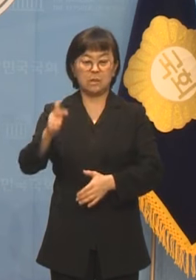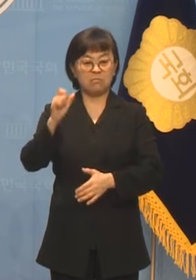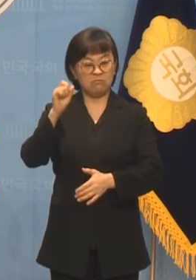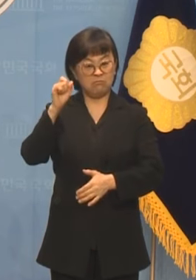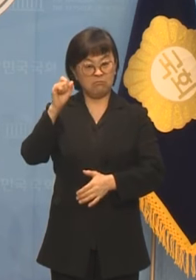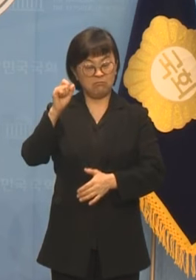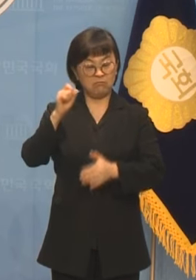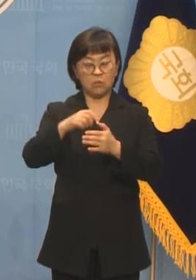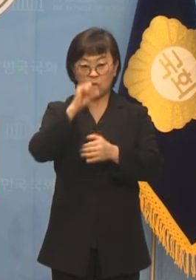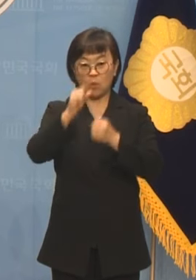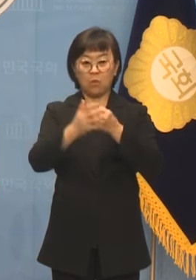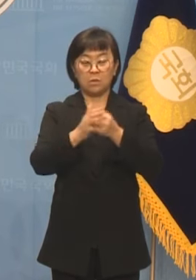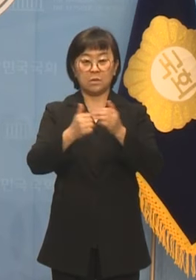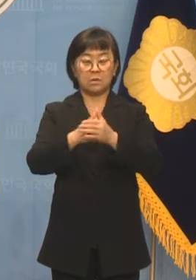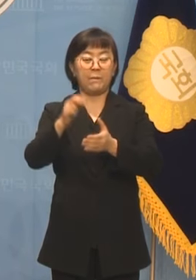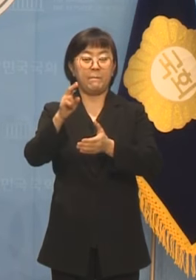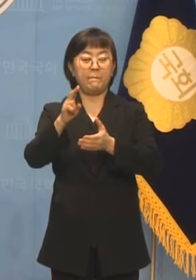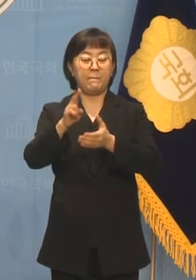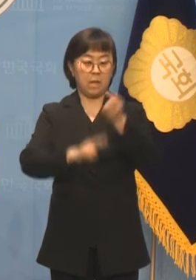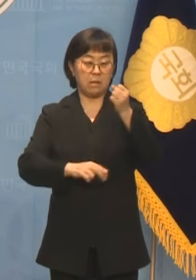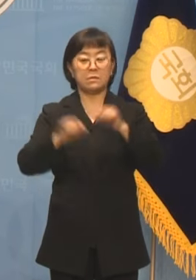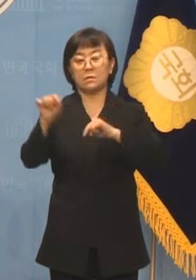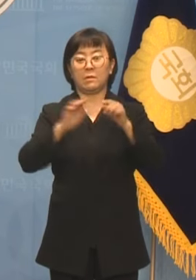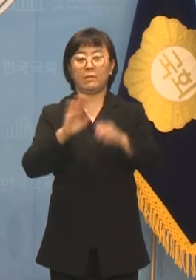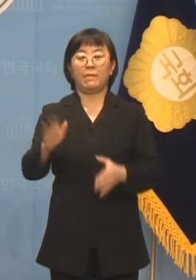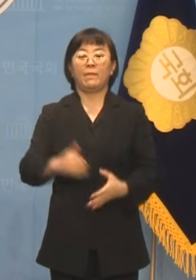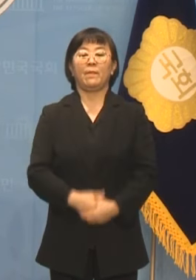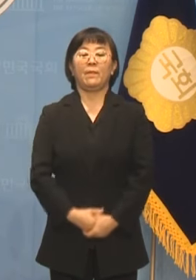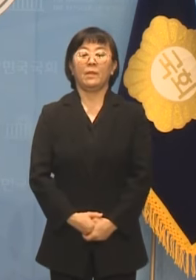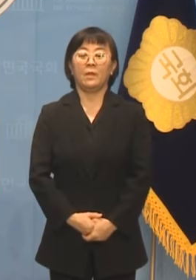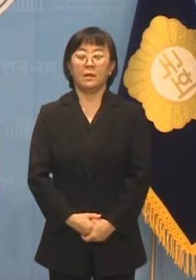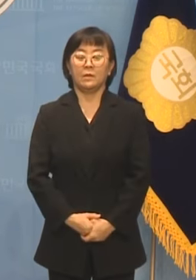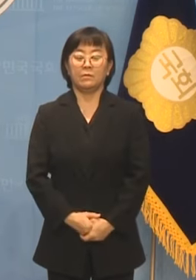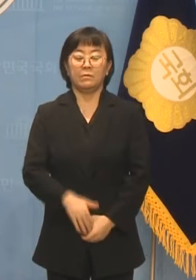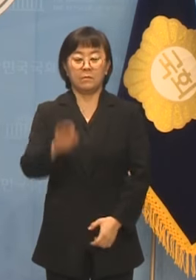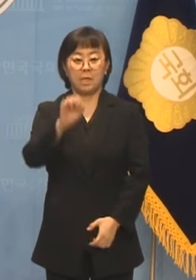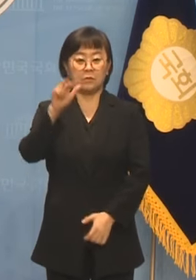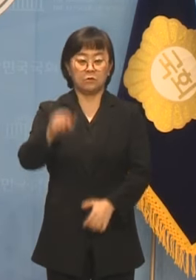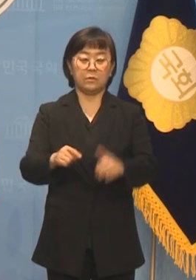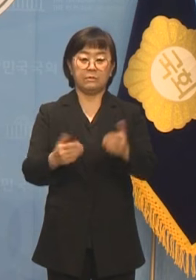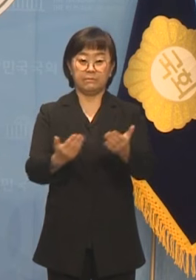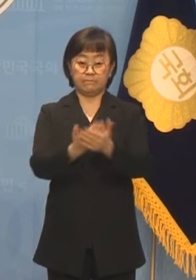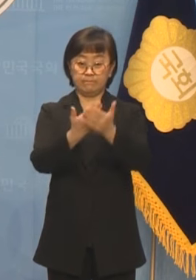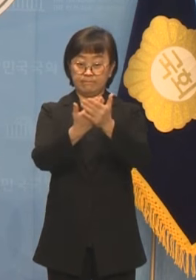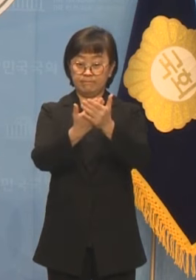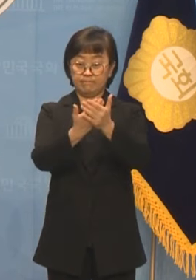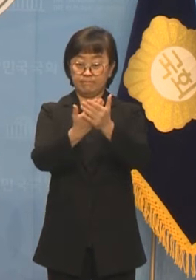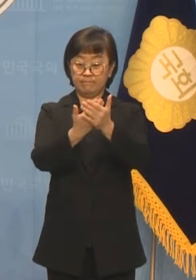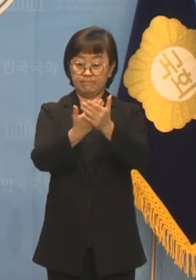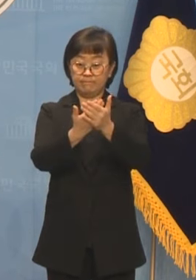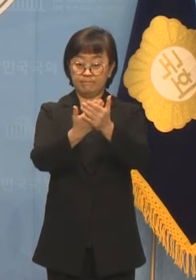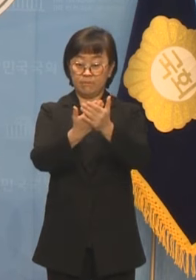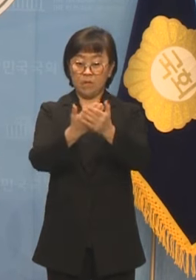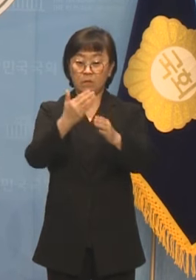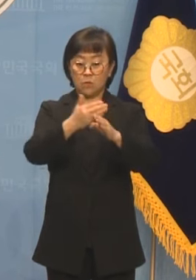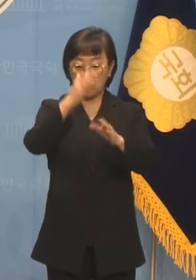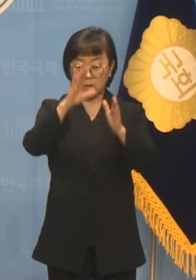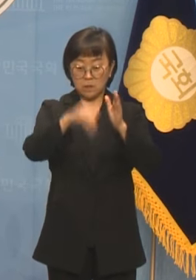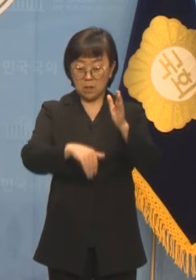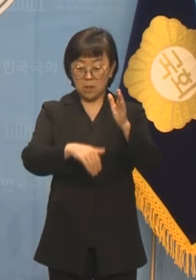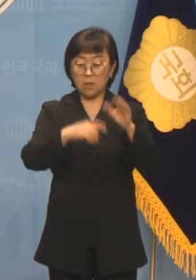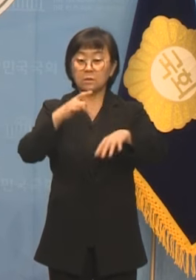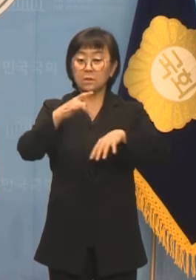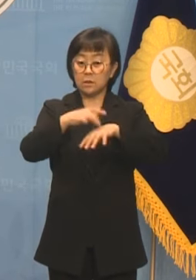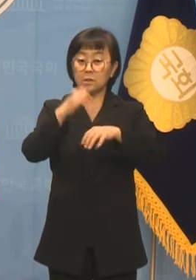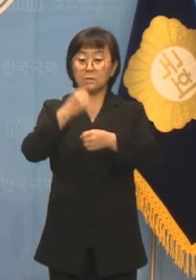듯 광파는 정치 하지 않겠습니다 파주의 발전은 얼마 남지 않은 통일시대의 기틀을